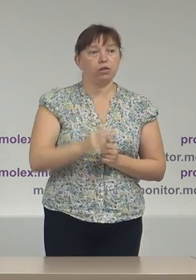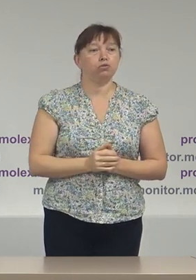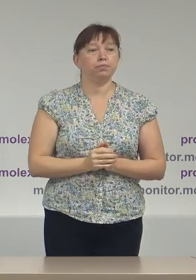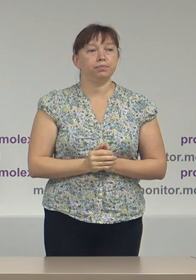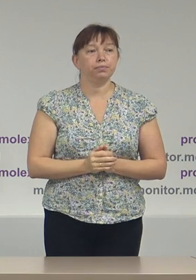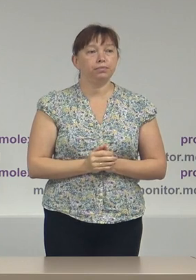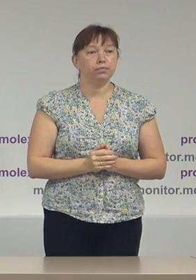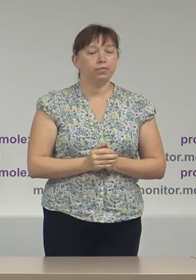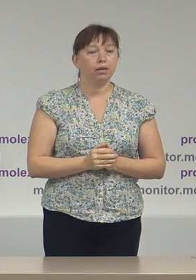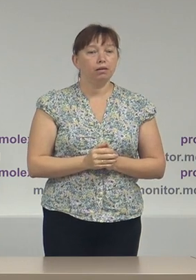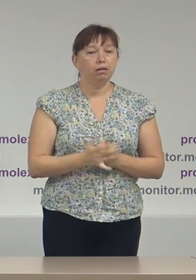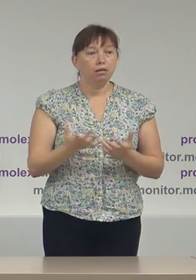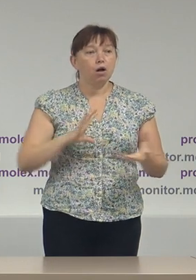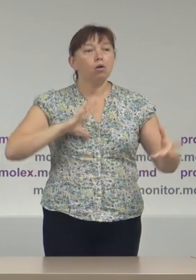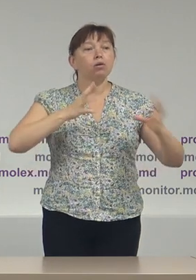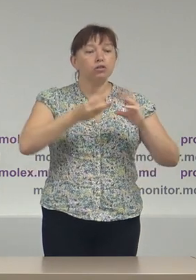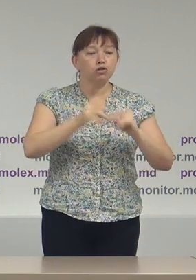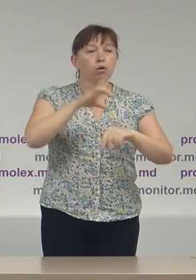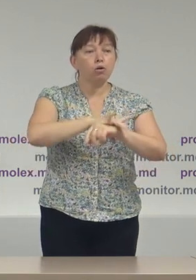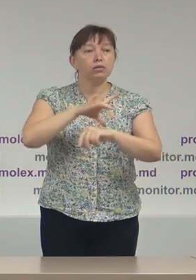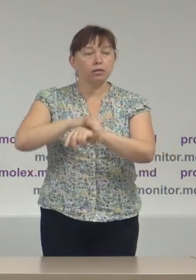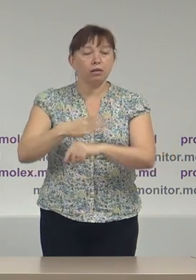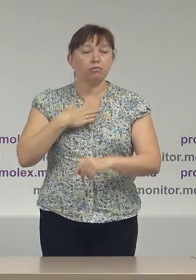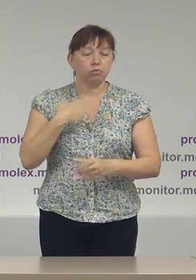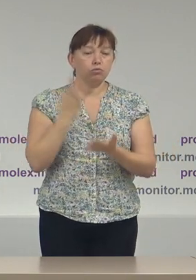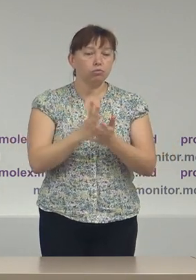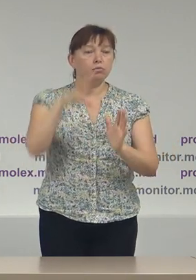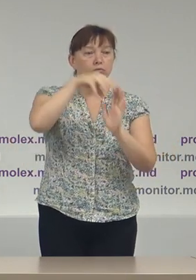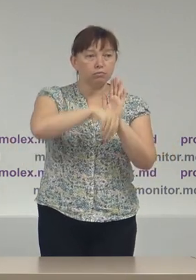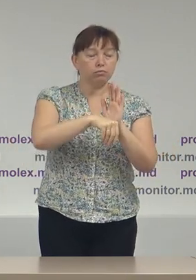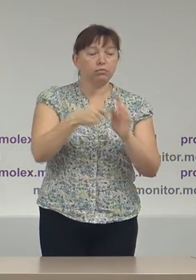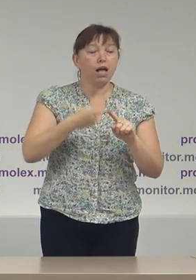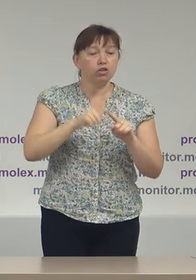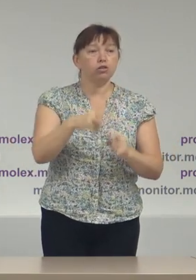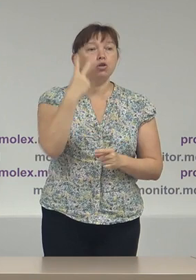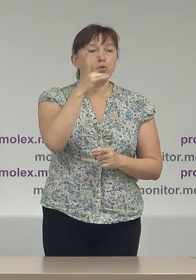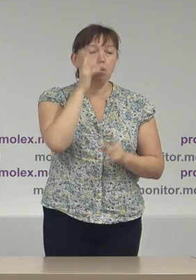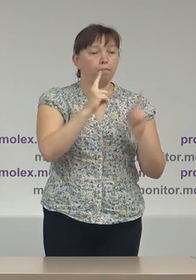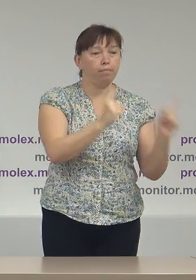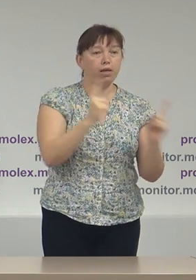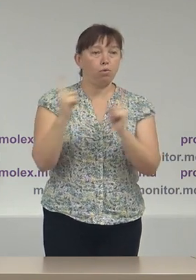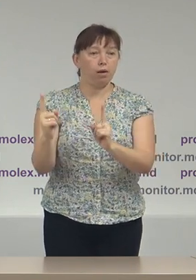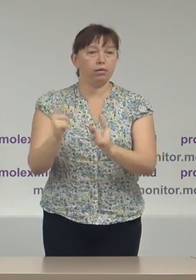În consicință, constatările noastre sunt raportate anume la aceste două perioade.